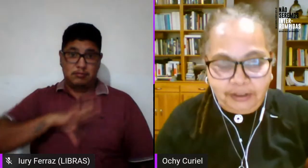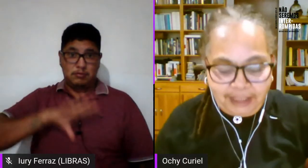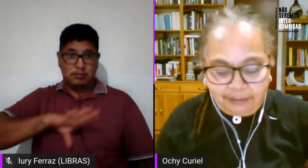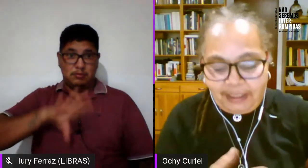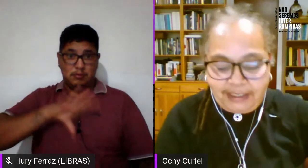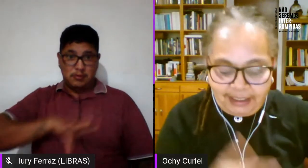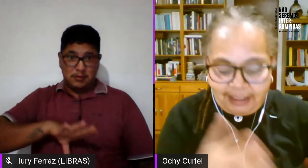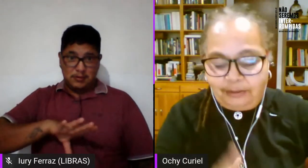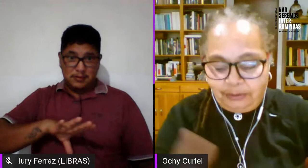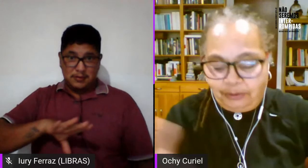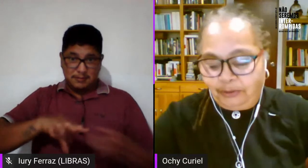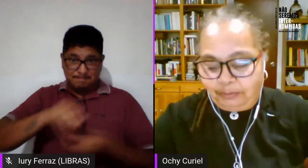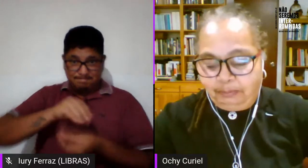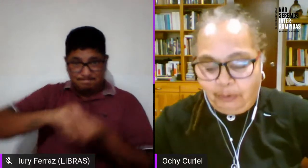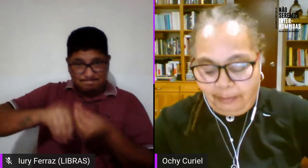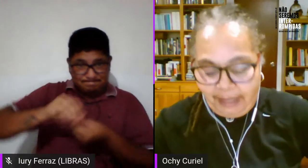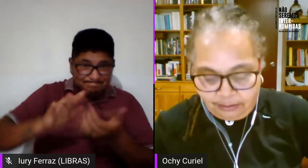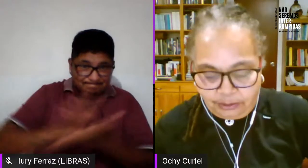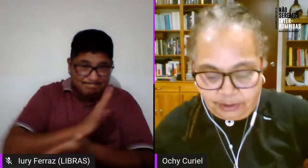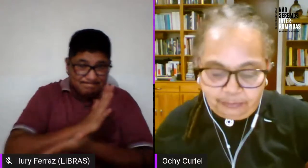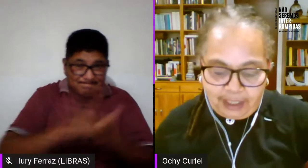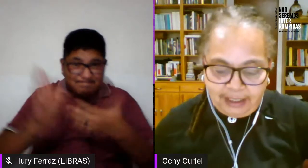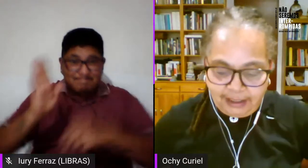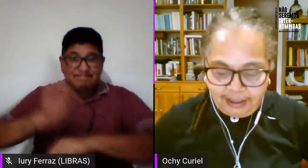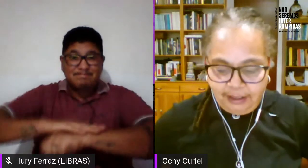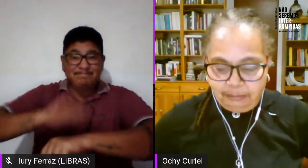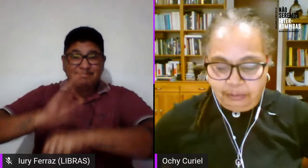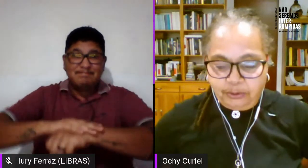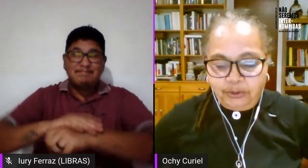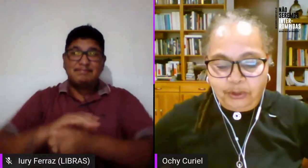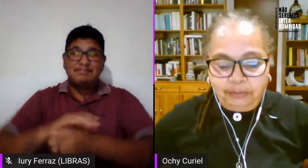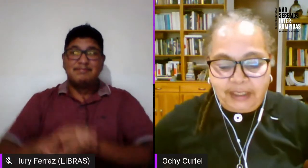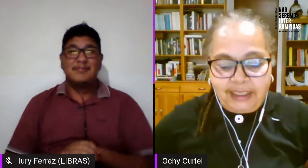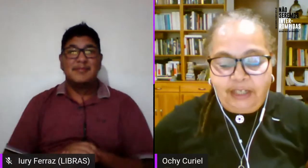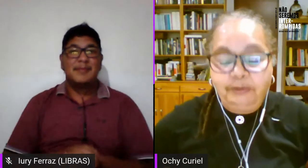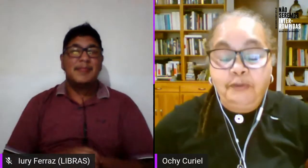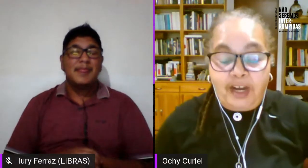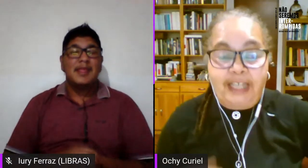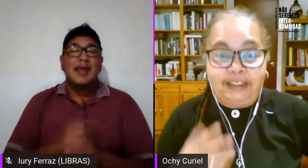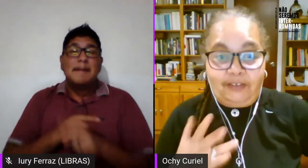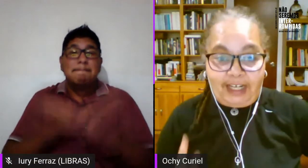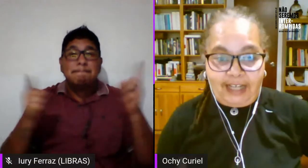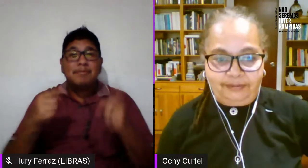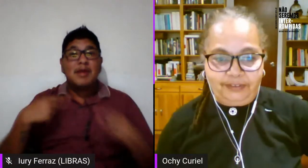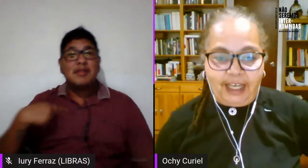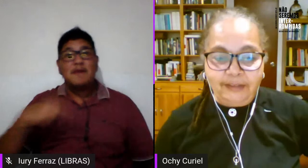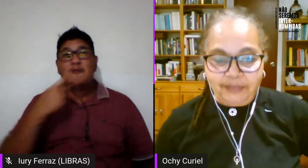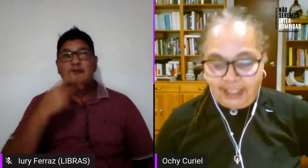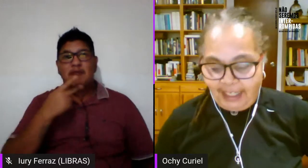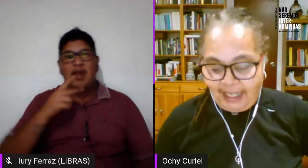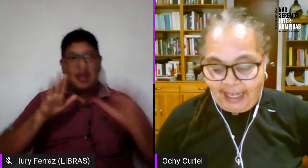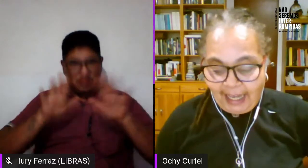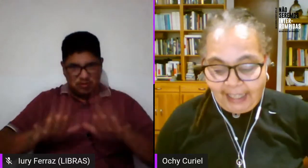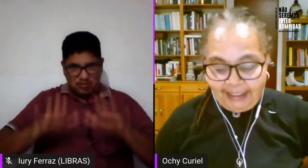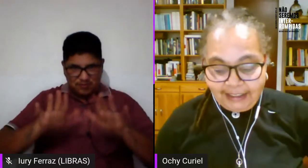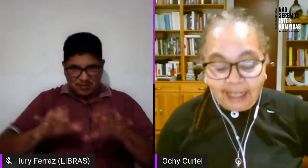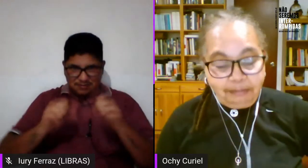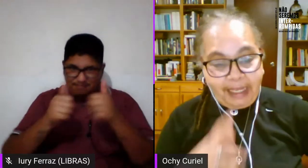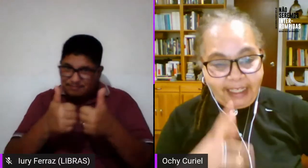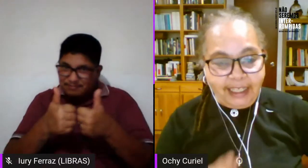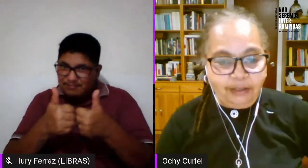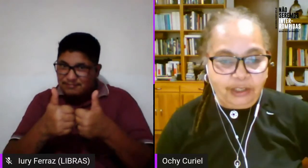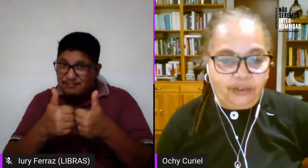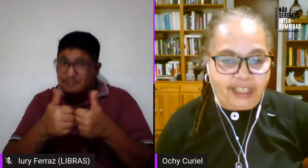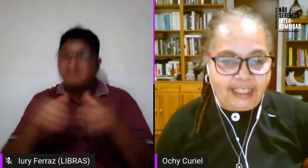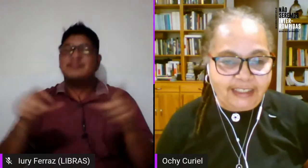portuñol talvez em alguns momentos eu falei portuñol mas eu vou falar devagar tá ah e